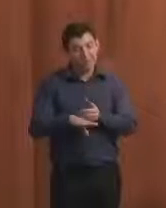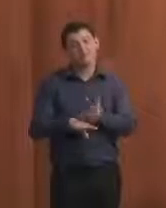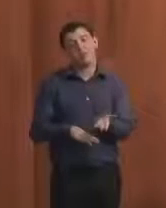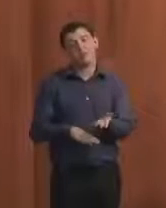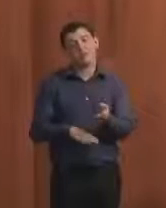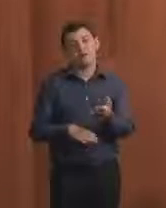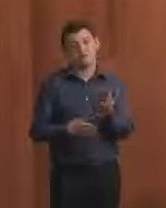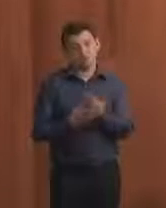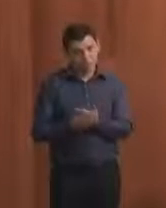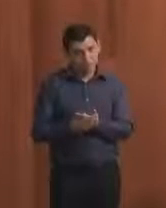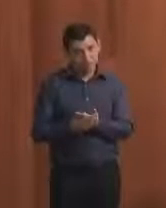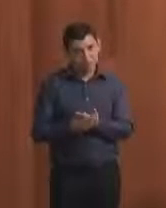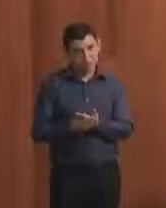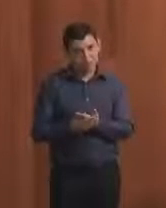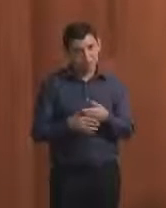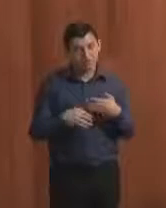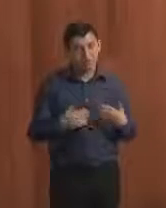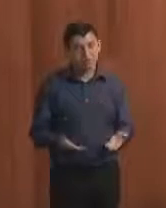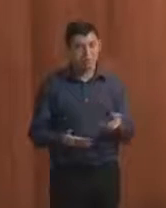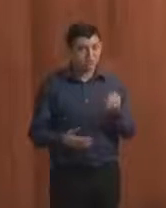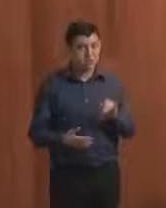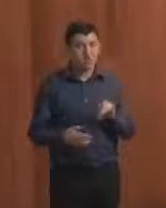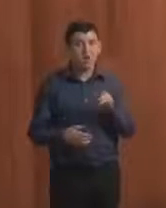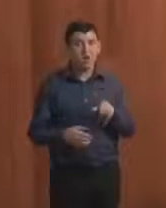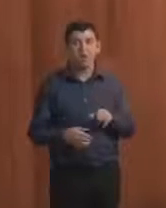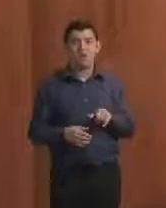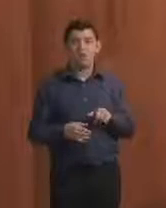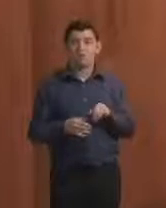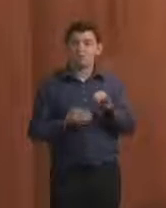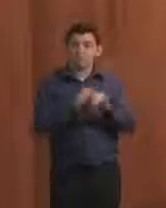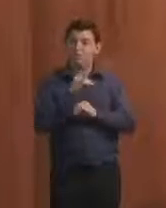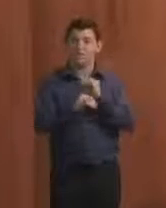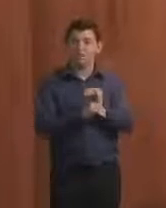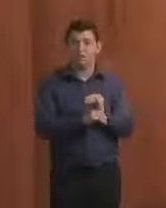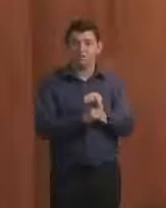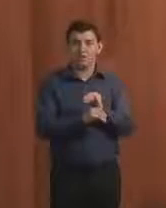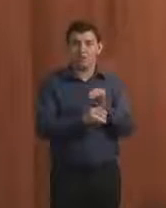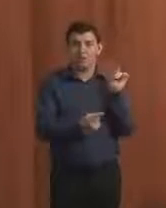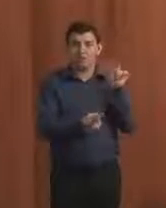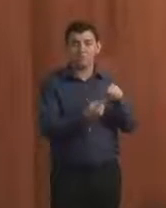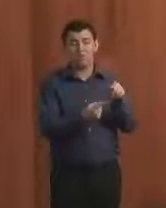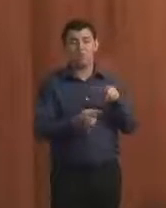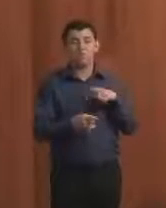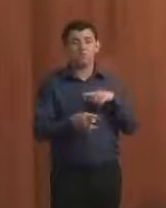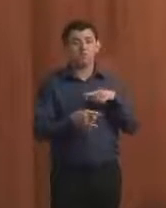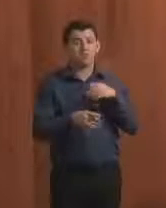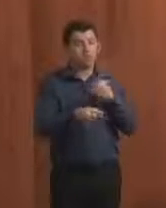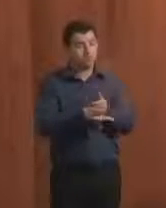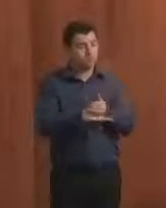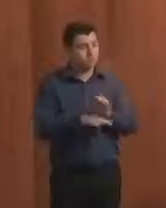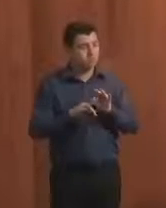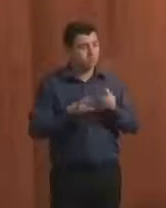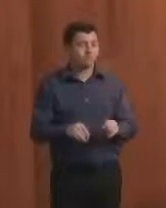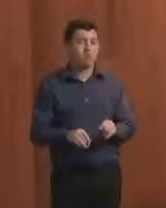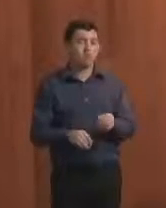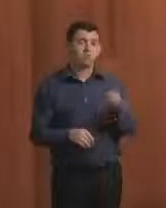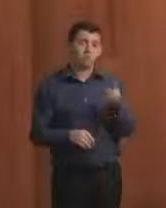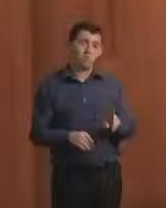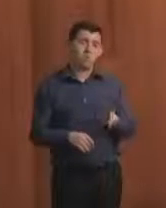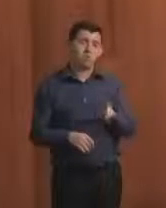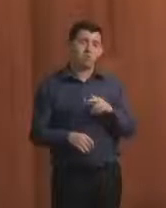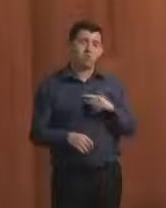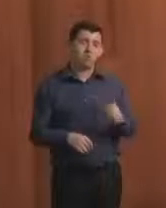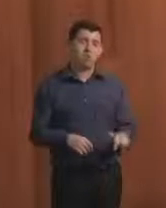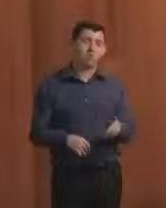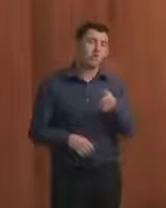destacou o contrassenso na prática. Se eles são eletrônicos, é para que sejam acessíveis a todos e não a quem tem um código ou